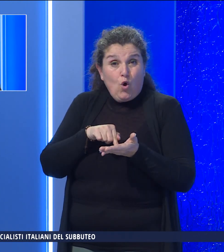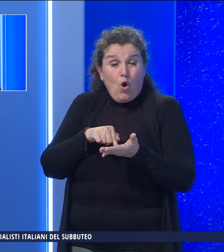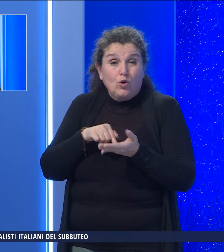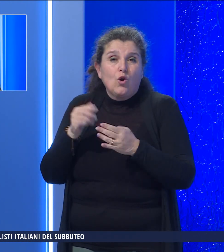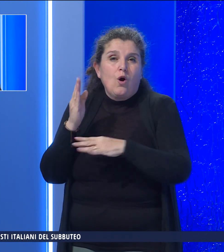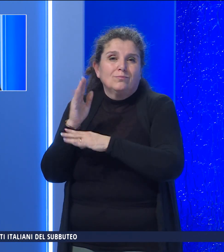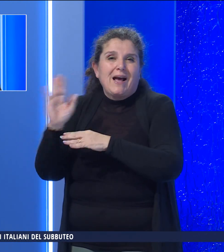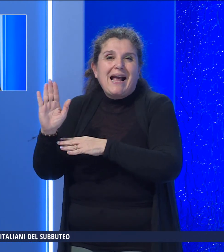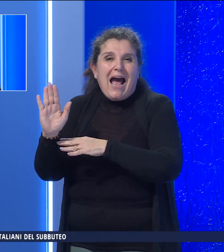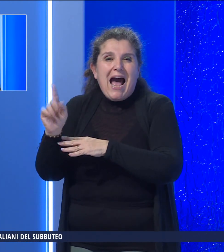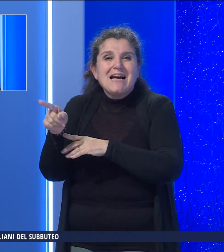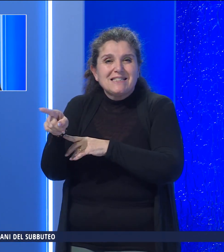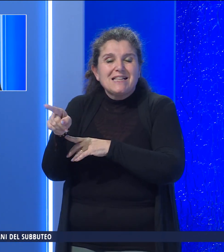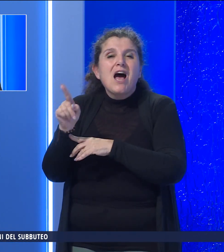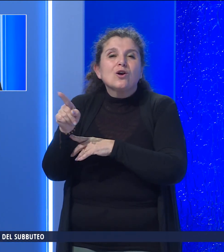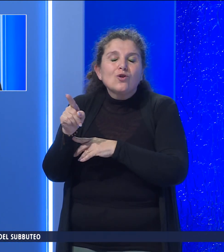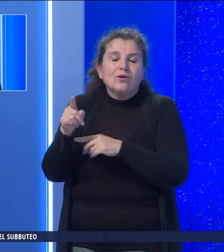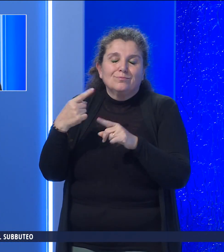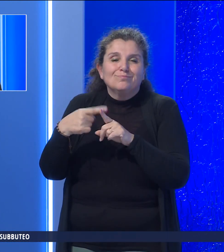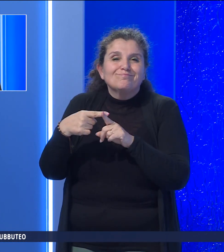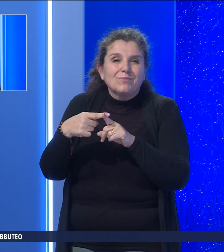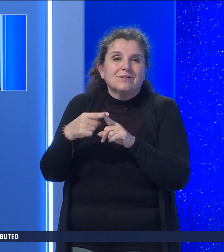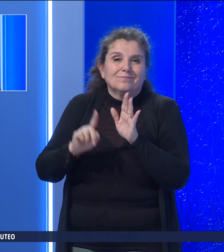stadio con i favori del pronostico.